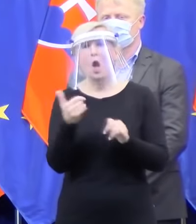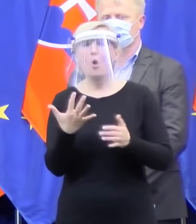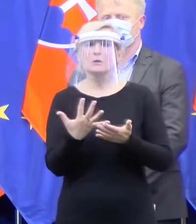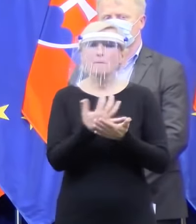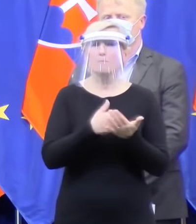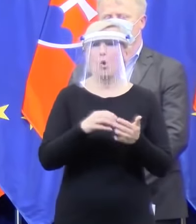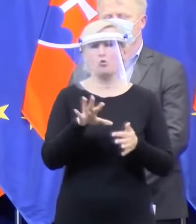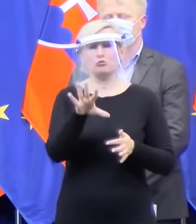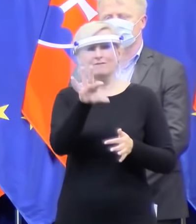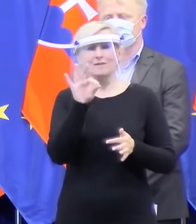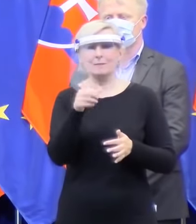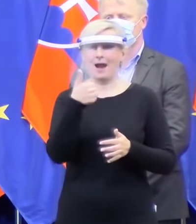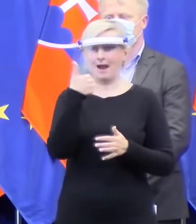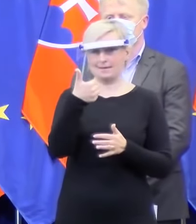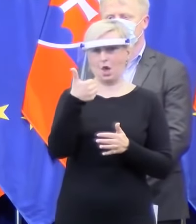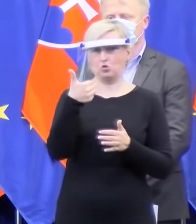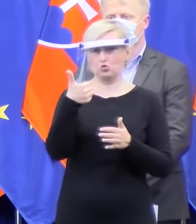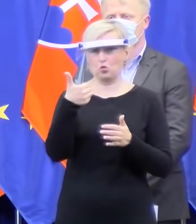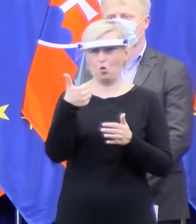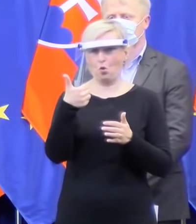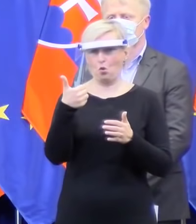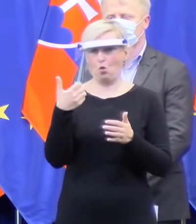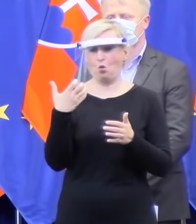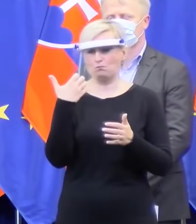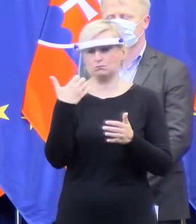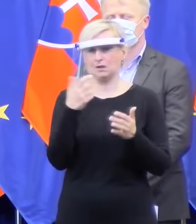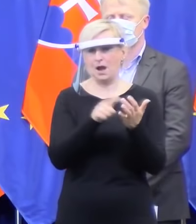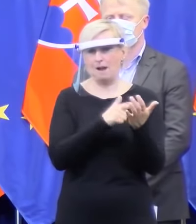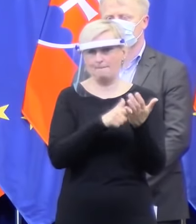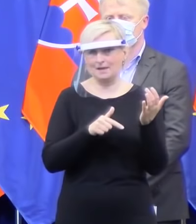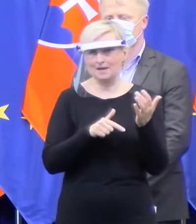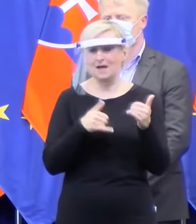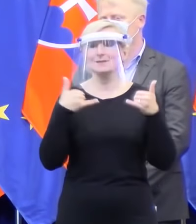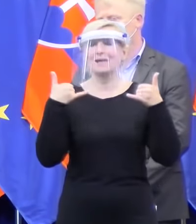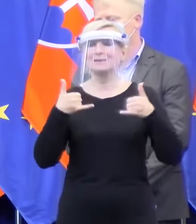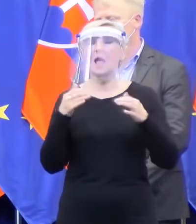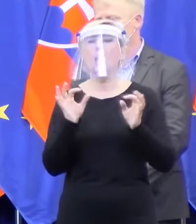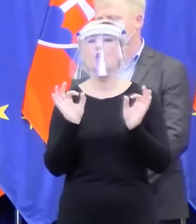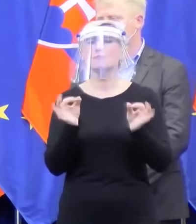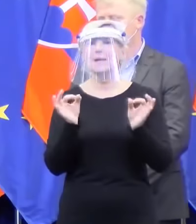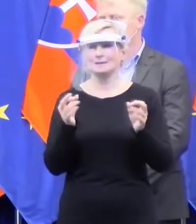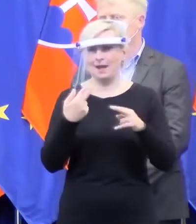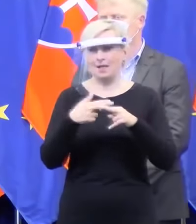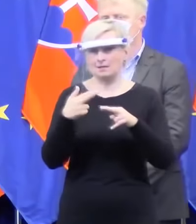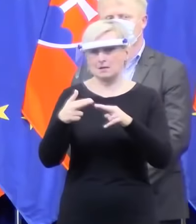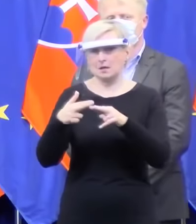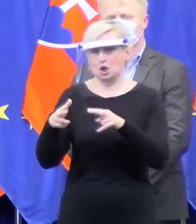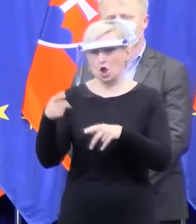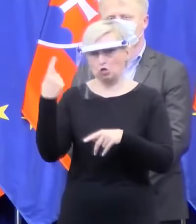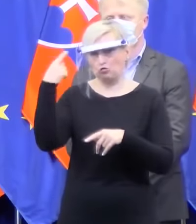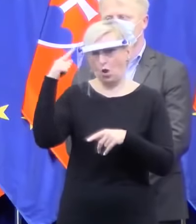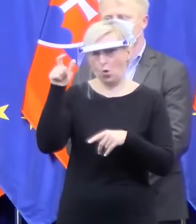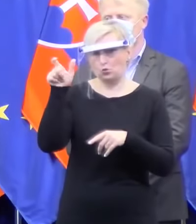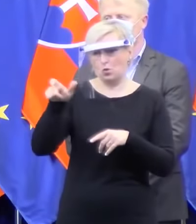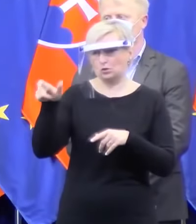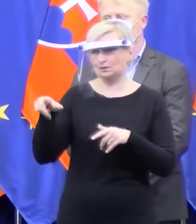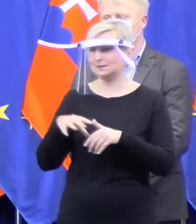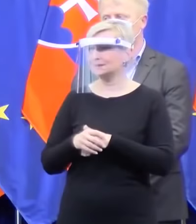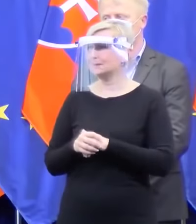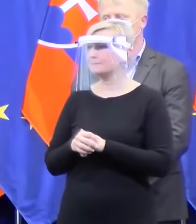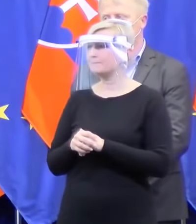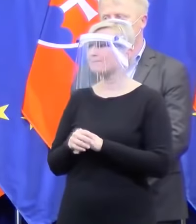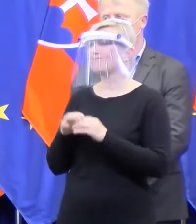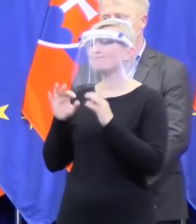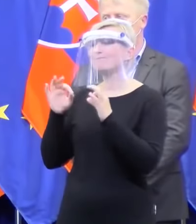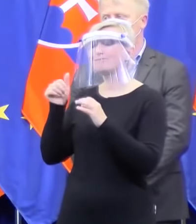Takže áno, je to v procese a je to teraz, špecialisti na tom robia. Ešte TV Joj. Marika Dulojeva, televízia